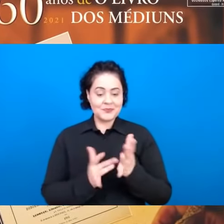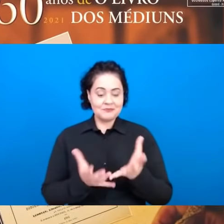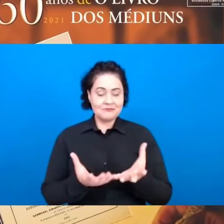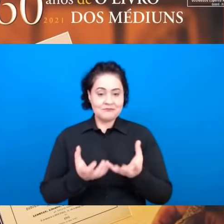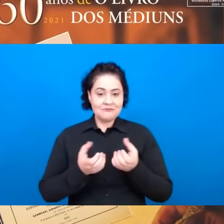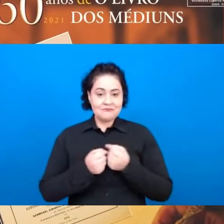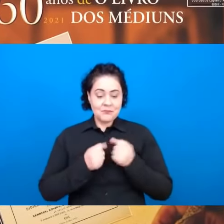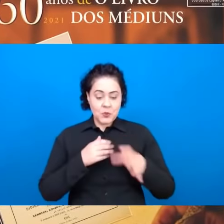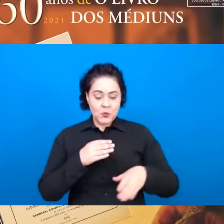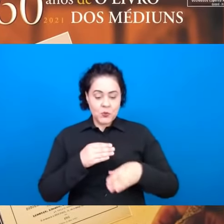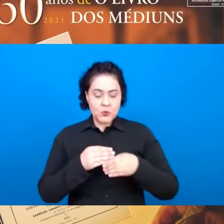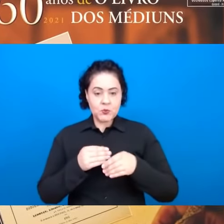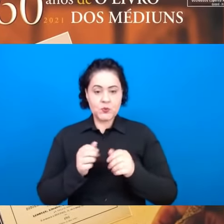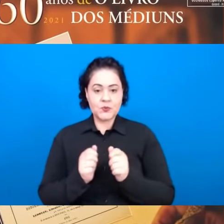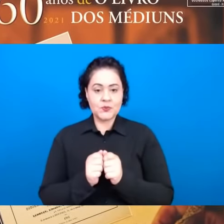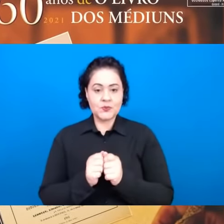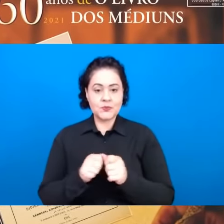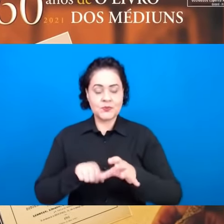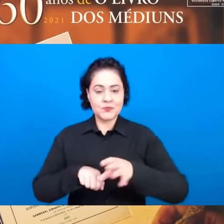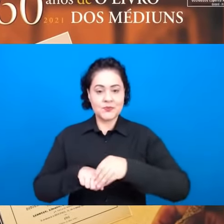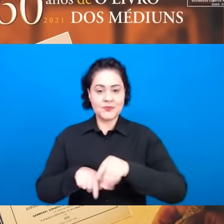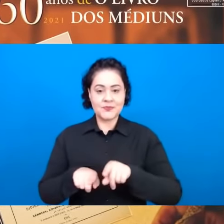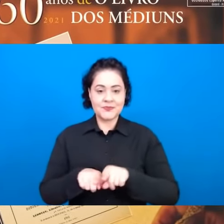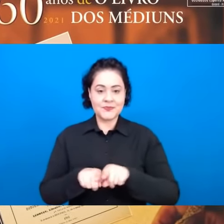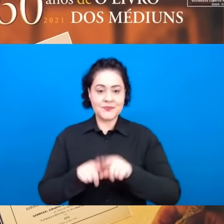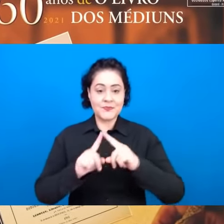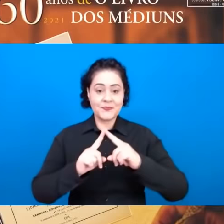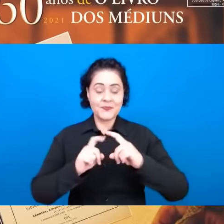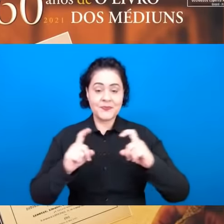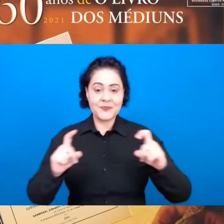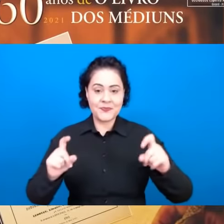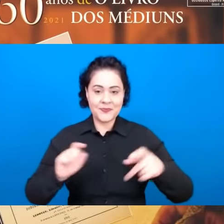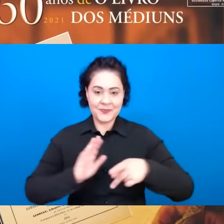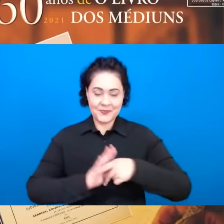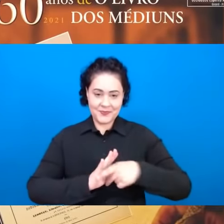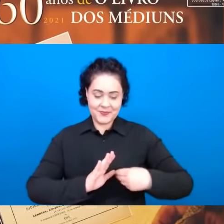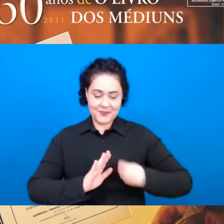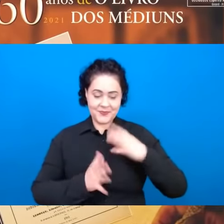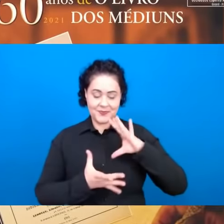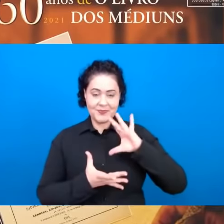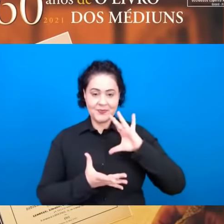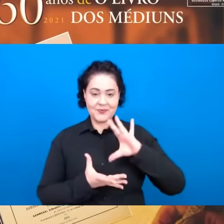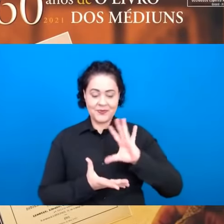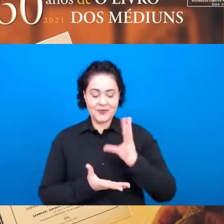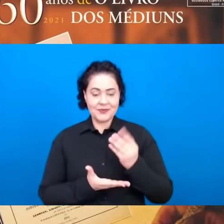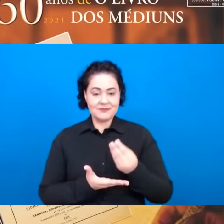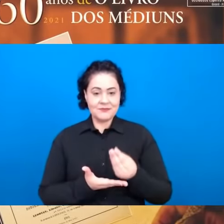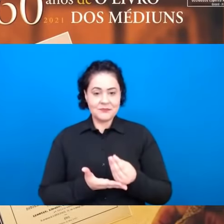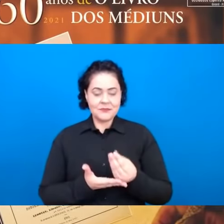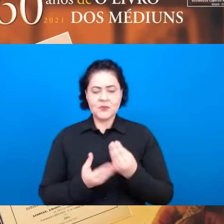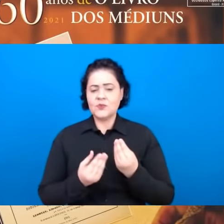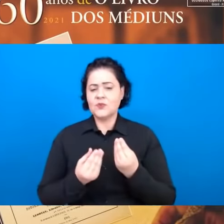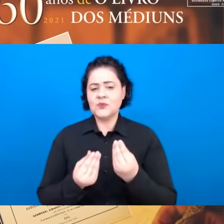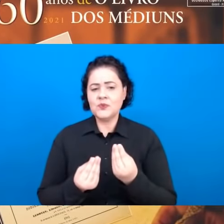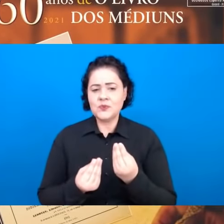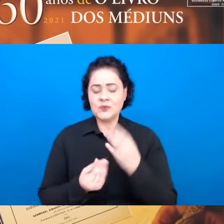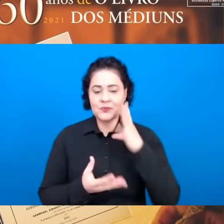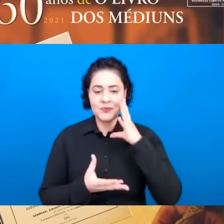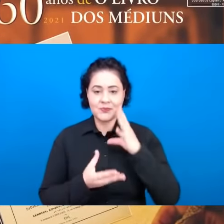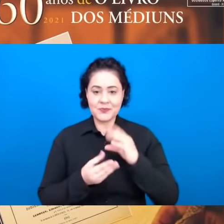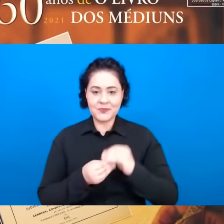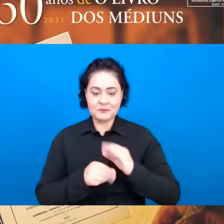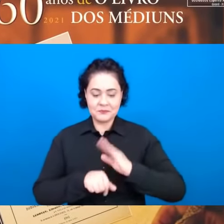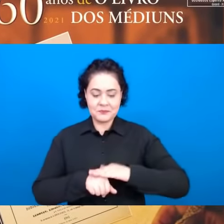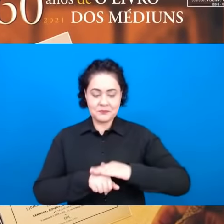agrega a isso ainda o conhecimento da ciência espírita, entendendo agora de maneira mais ampla e profunda os